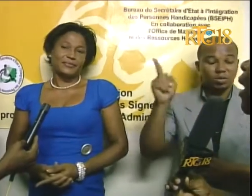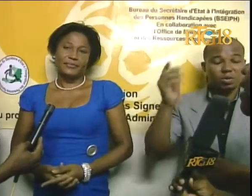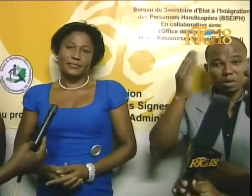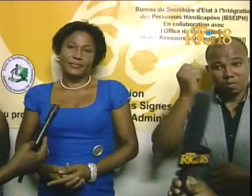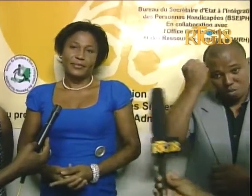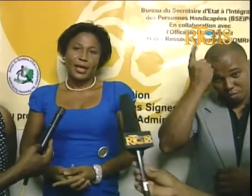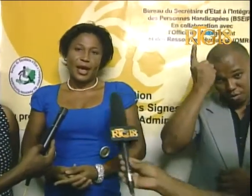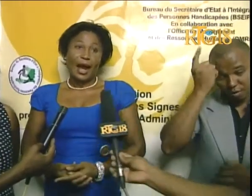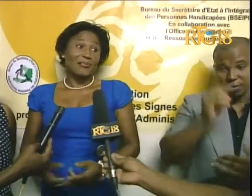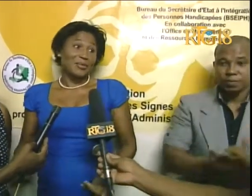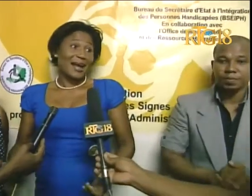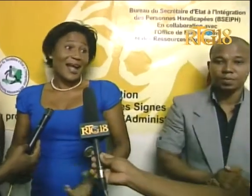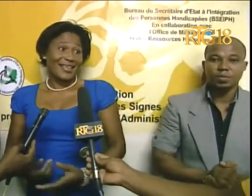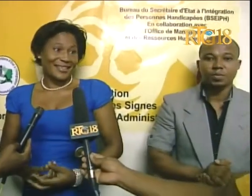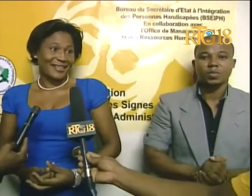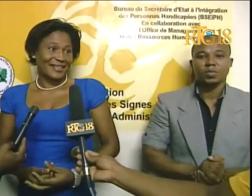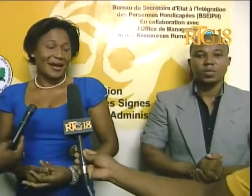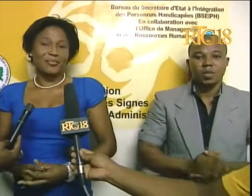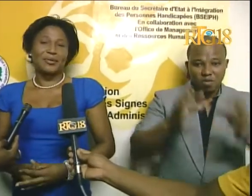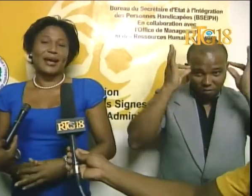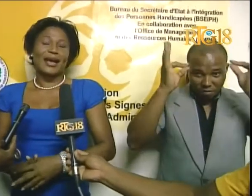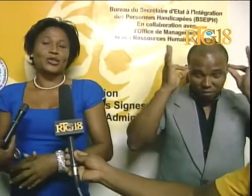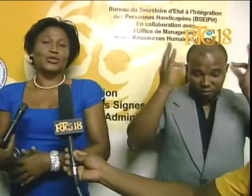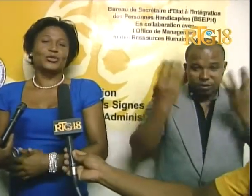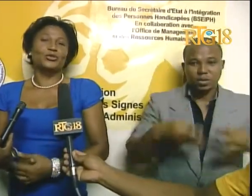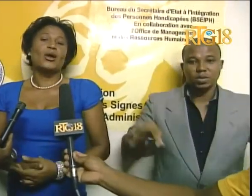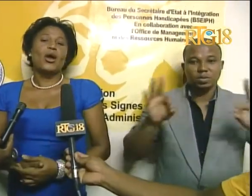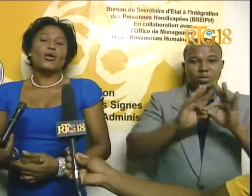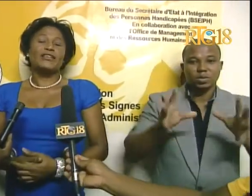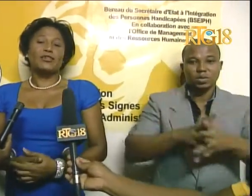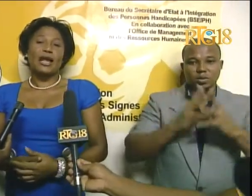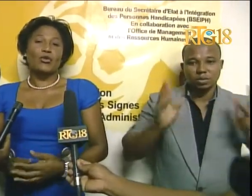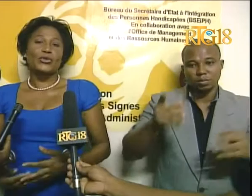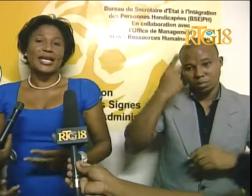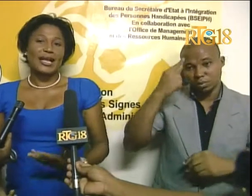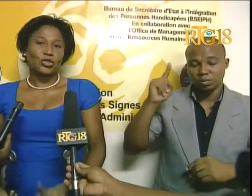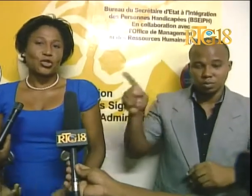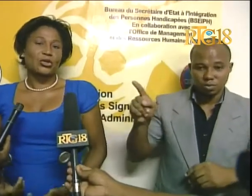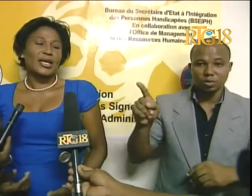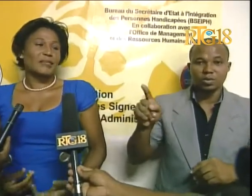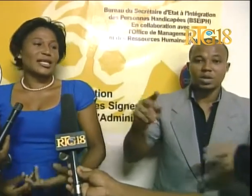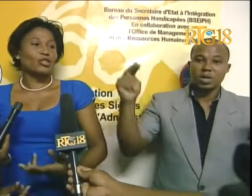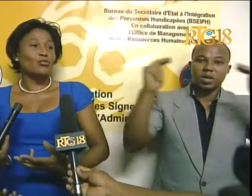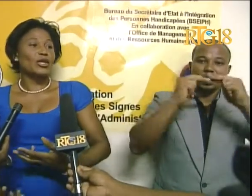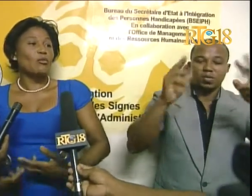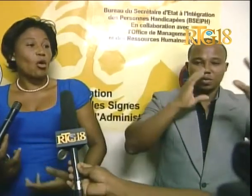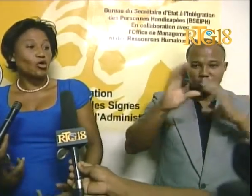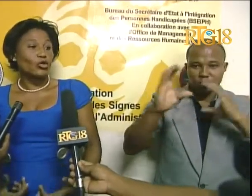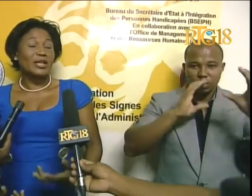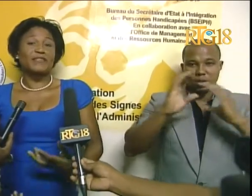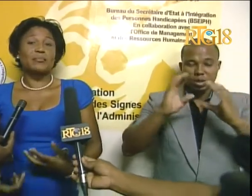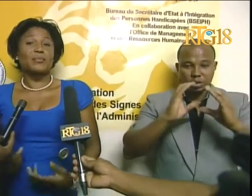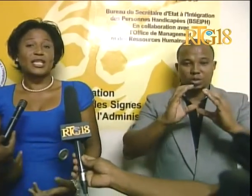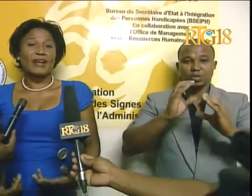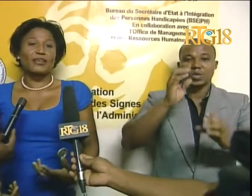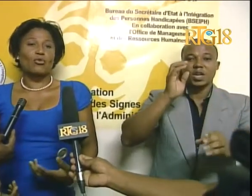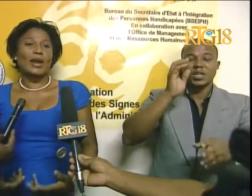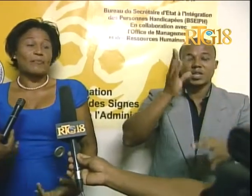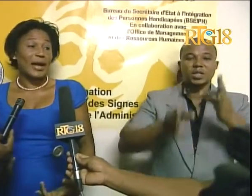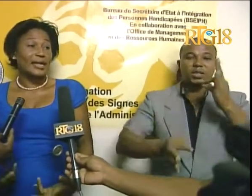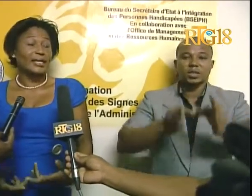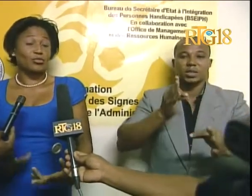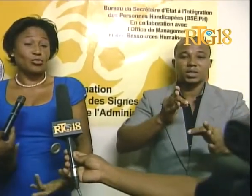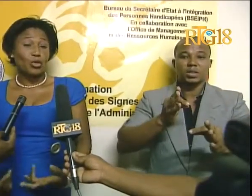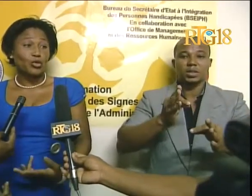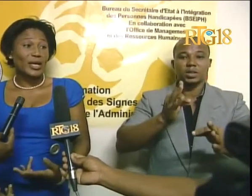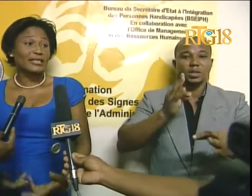brelsev ou a ki sa? An api l'bagaj, an api l'bagaj, siyoutou, au niveau de la komunikasyon, majino moun nan bwa koto, li fèt menm jan avèk